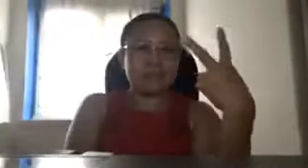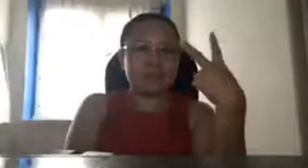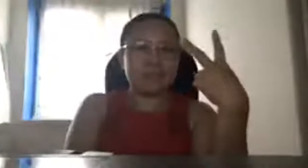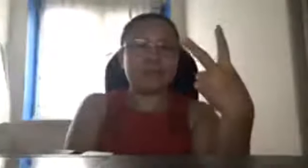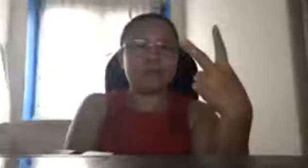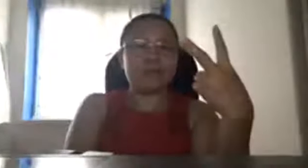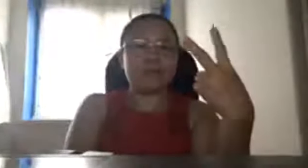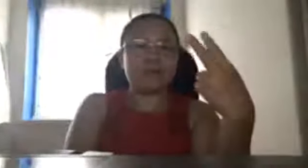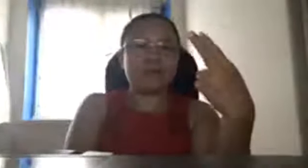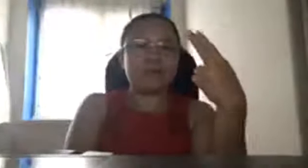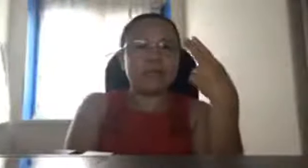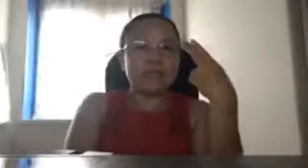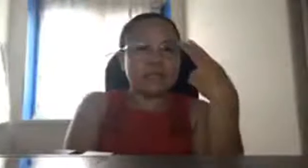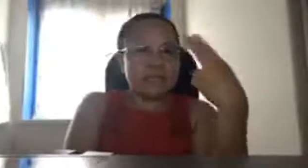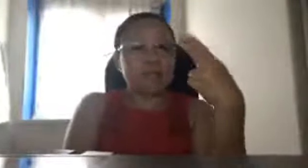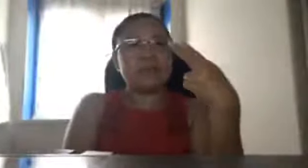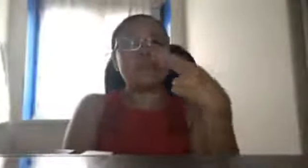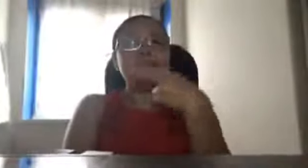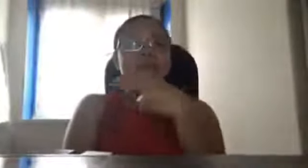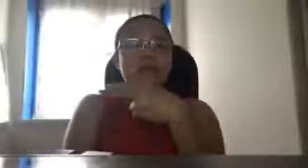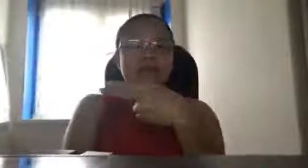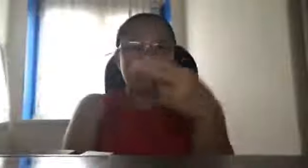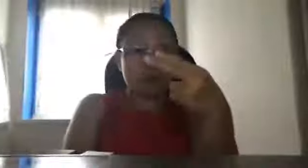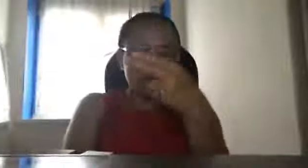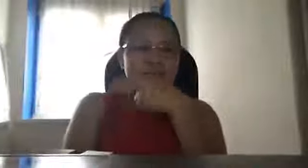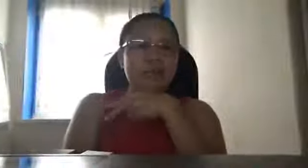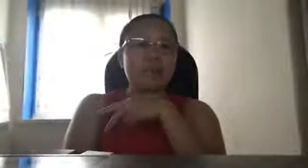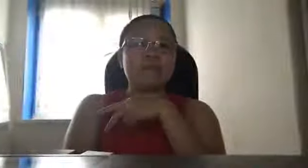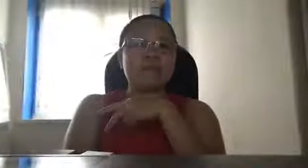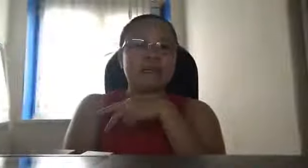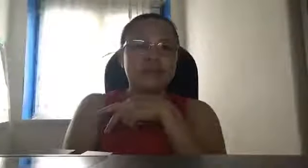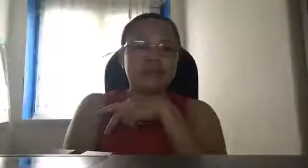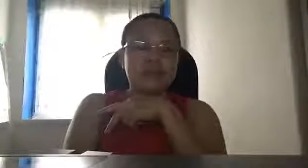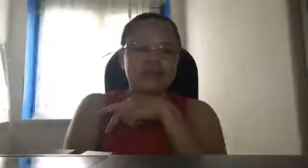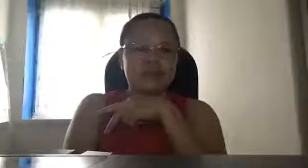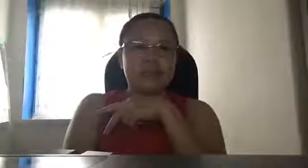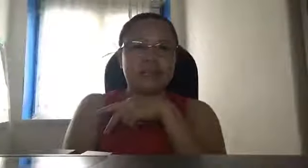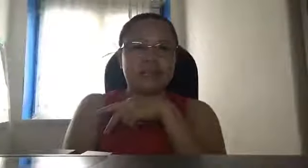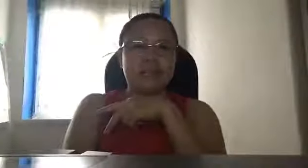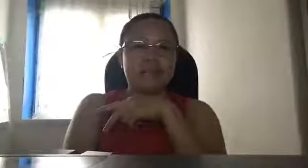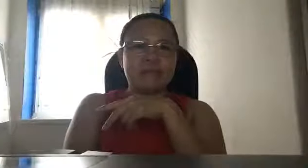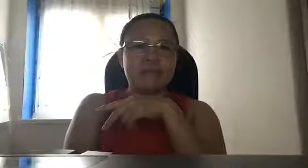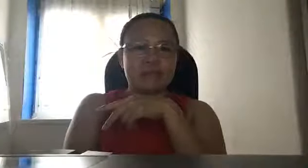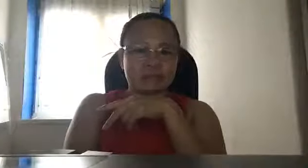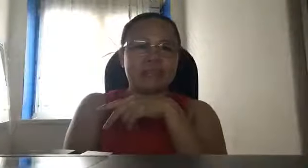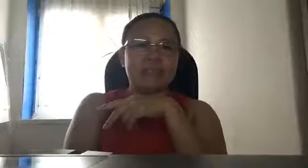matatandang hukluban tanongin nyo talaga kung ano talaga ang plano ni Marcos that time sa military